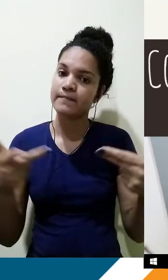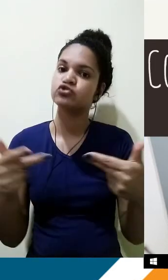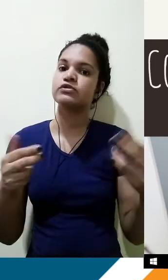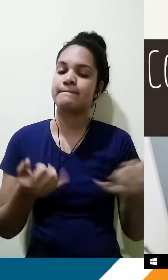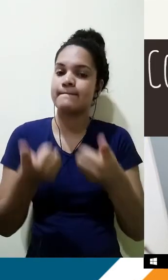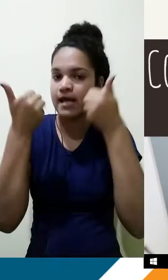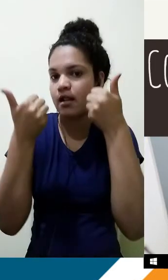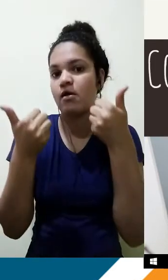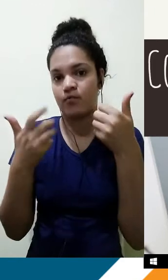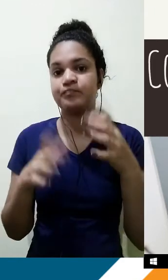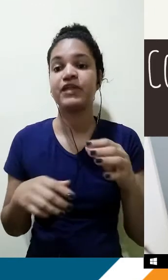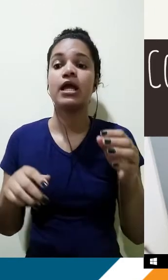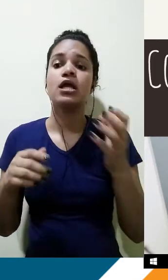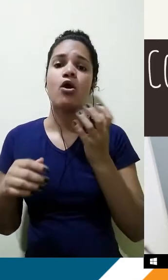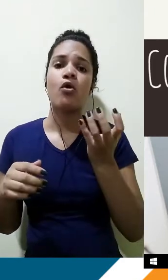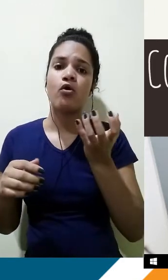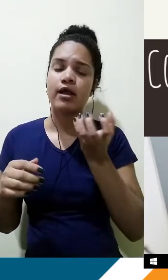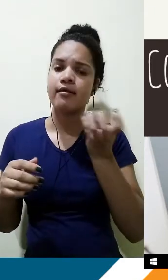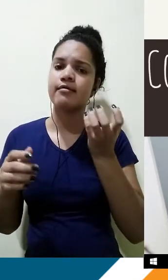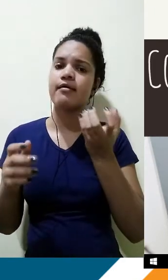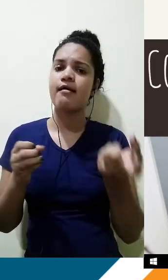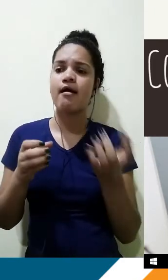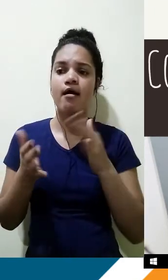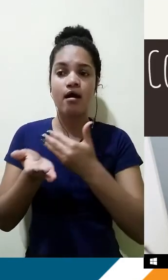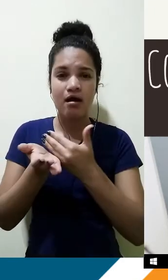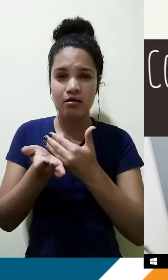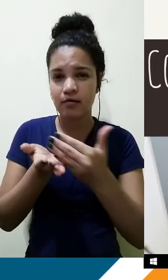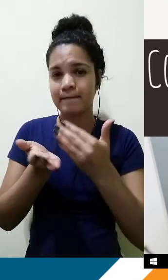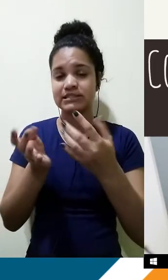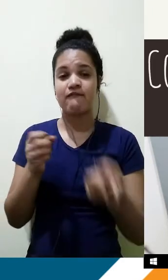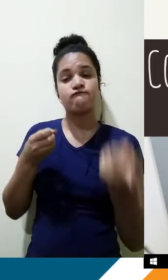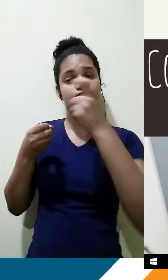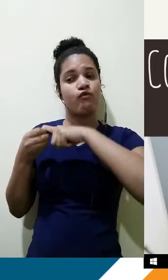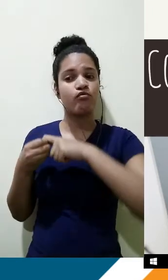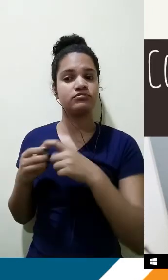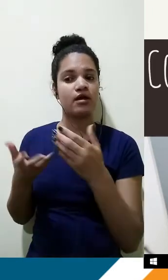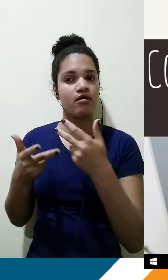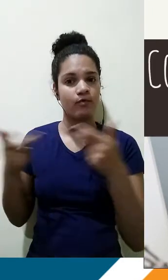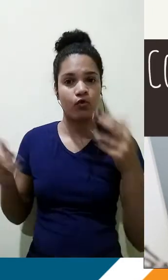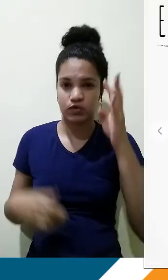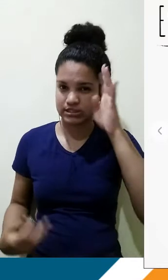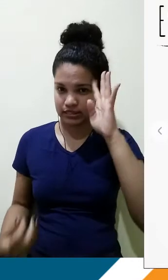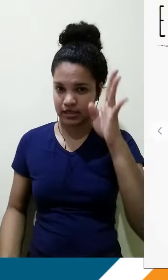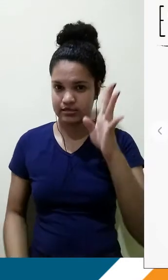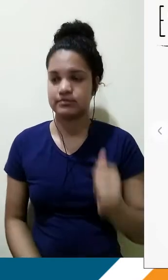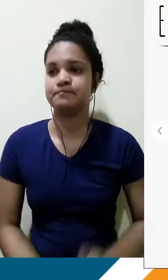eu gostaria de rever a teoria para alguns de vocês que talvez tenham se esquecido de alguns pontos fundamentais. Então, vamos lá. A